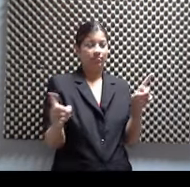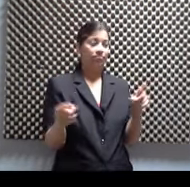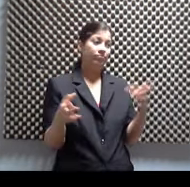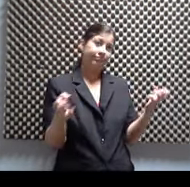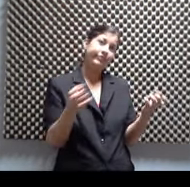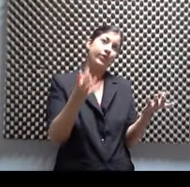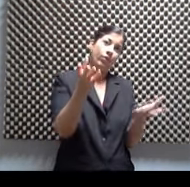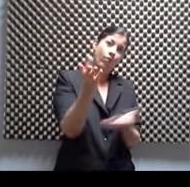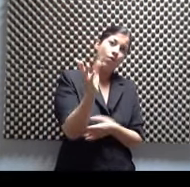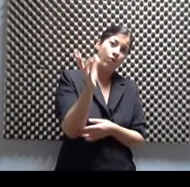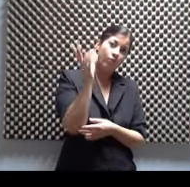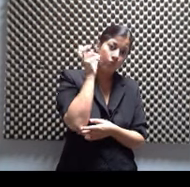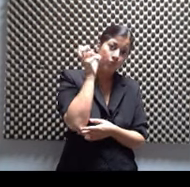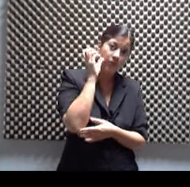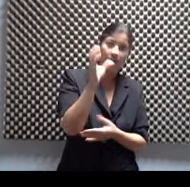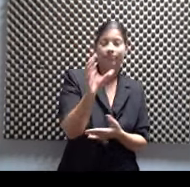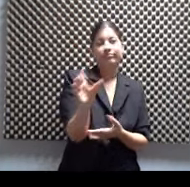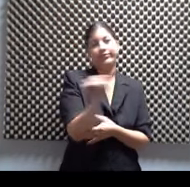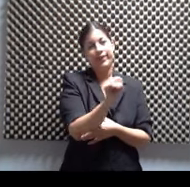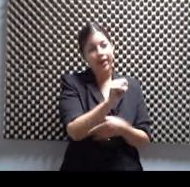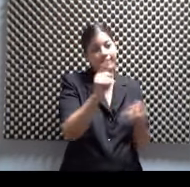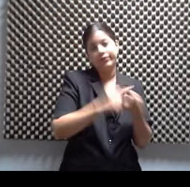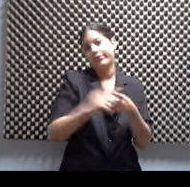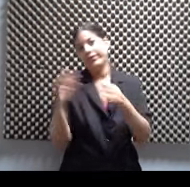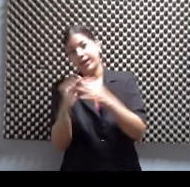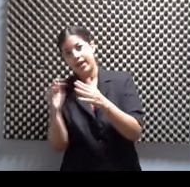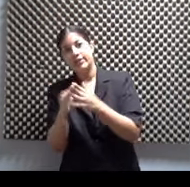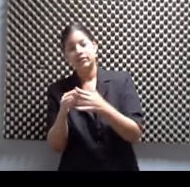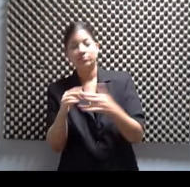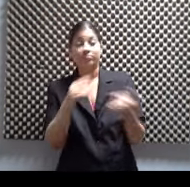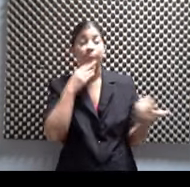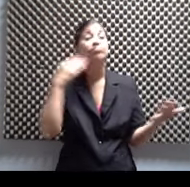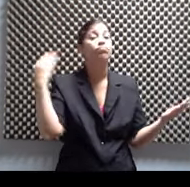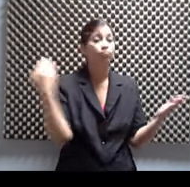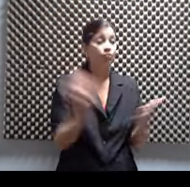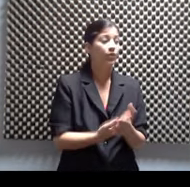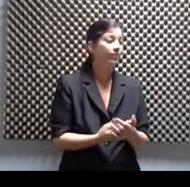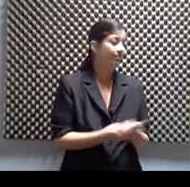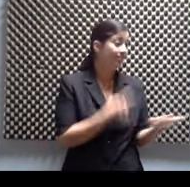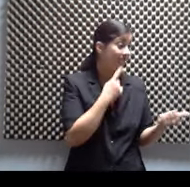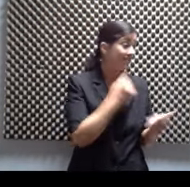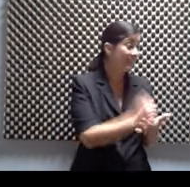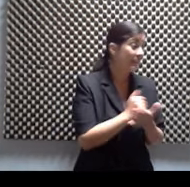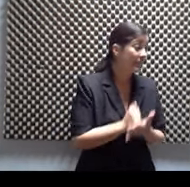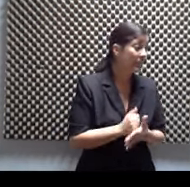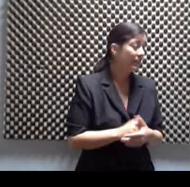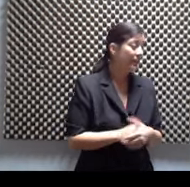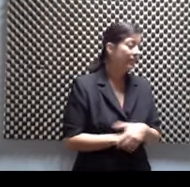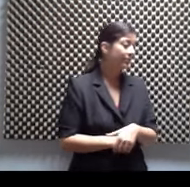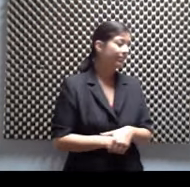y lo quiere oír en la casa, etc. Así es que una buena producción de Andrés Jiménez. ¿Me ayudas aquí? Sí. Mi coordinadora.